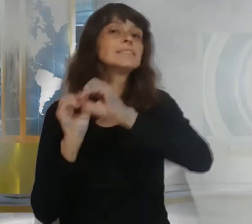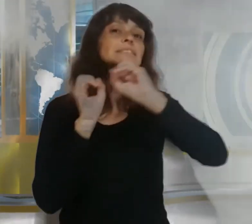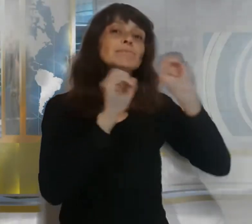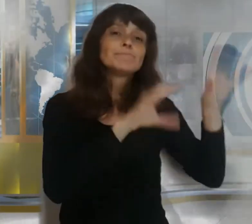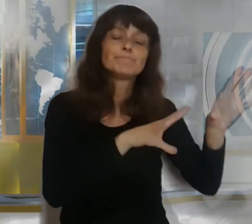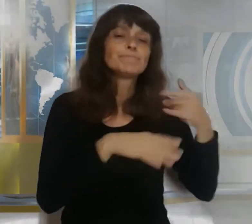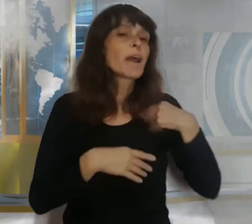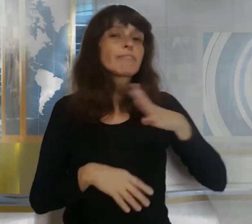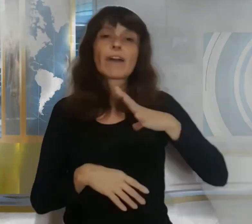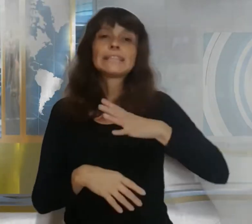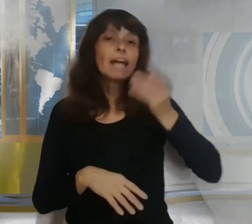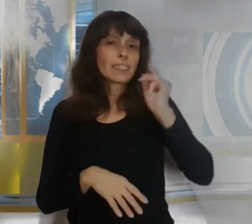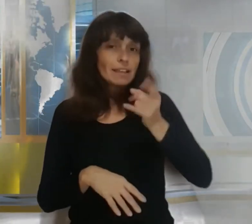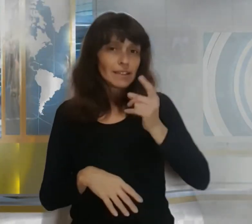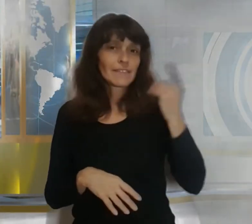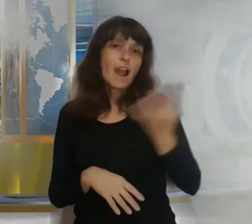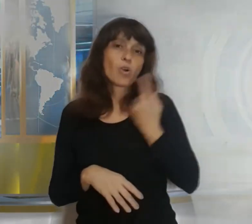de la policía ambiental de la provincia